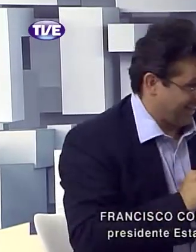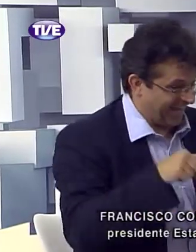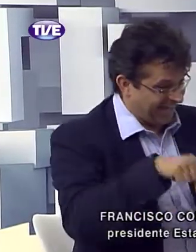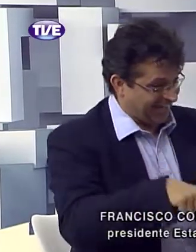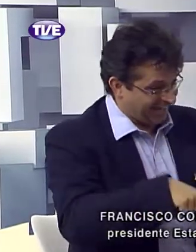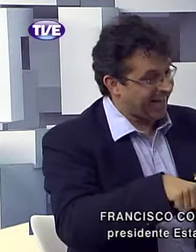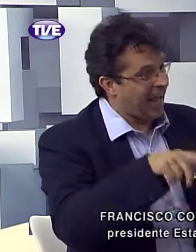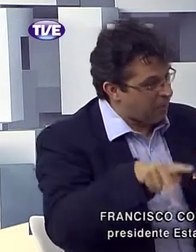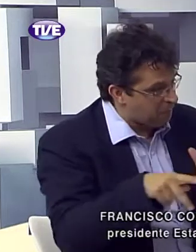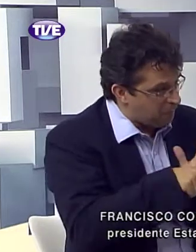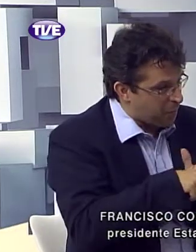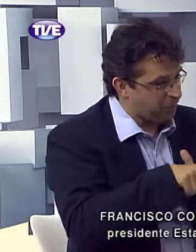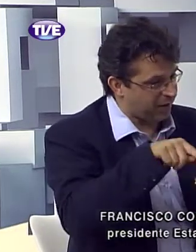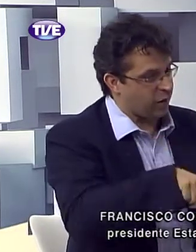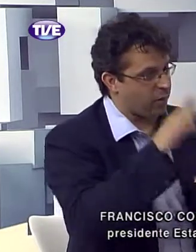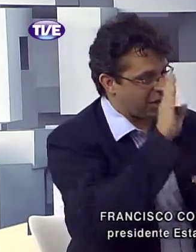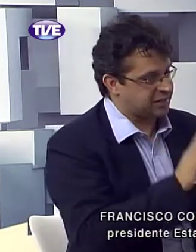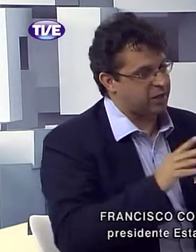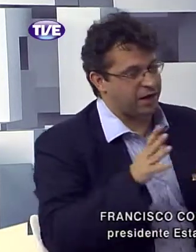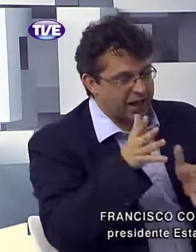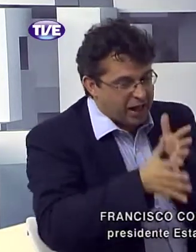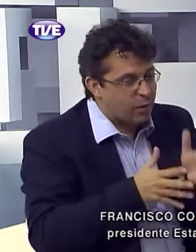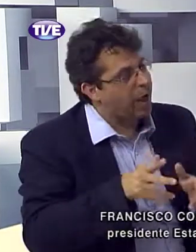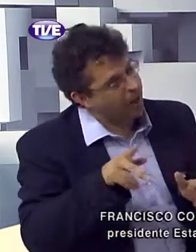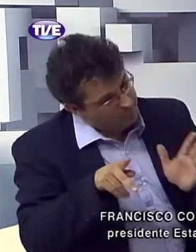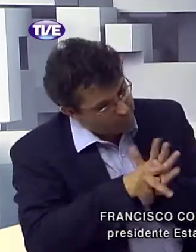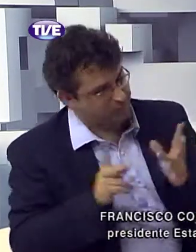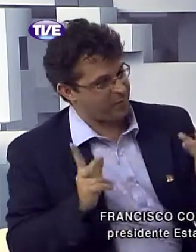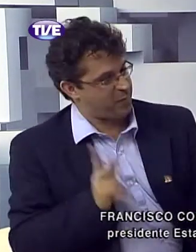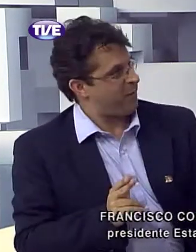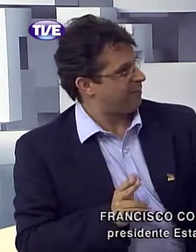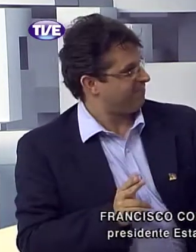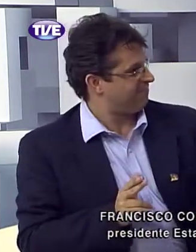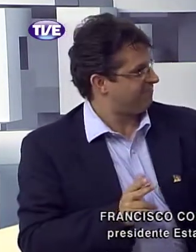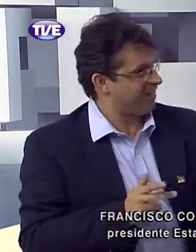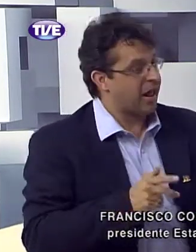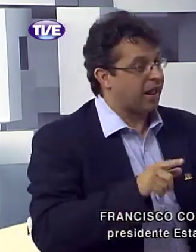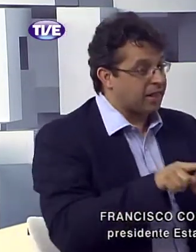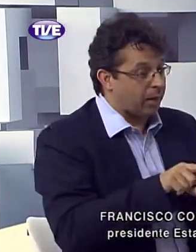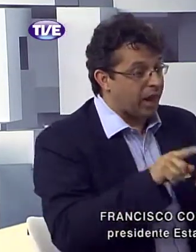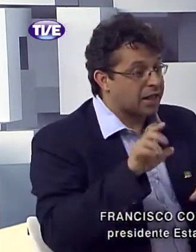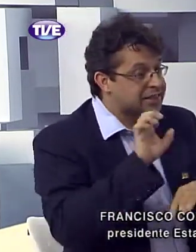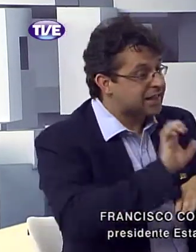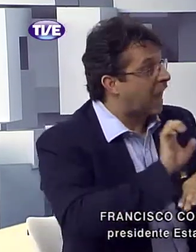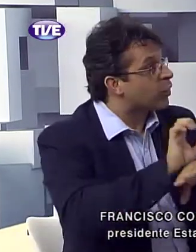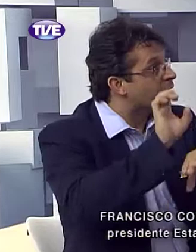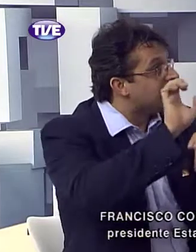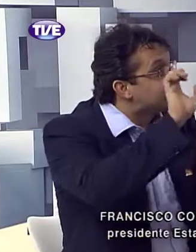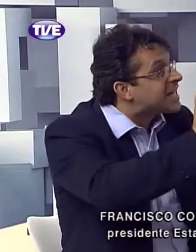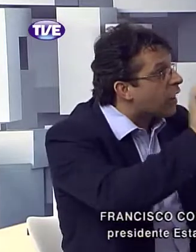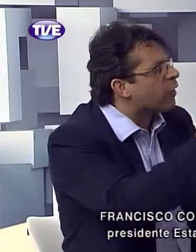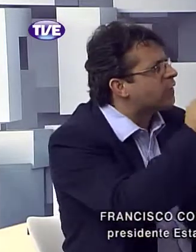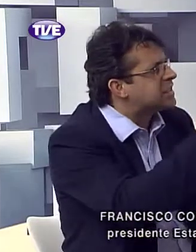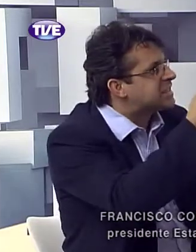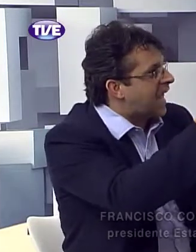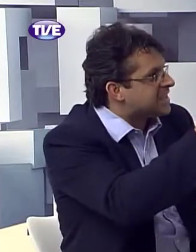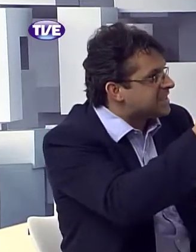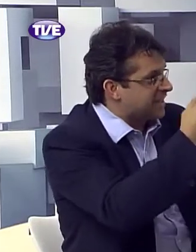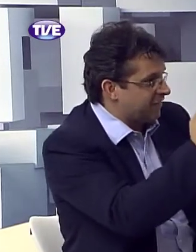sinais. Na Inglaterra, quer dizer, cada país tem a sua língua. Cada país tem a sua língua de sinais.